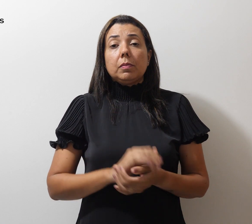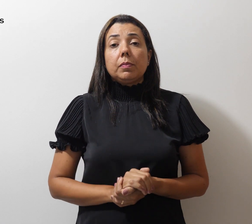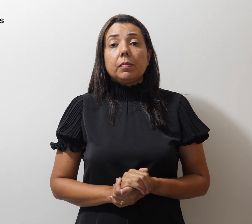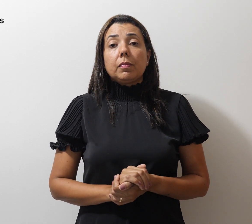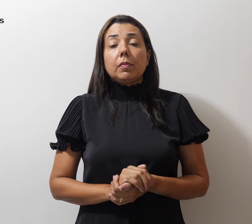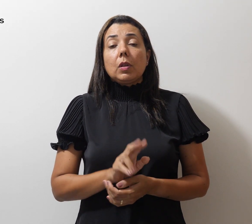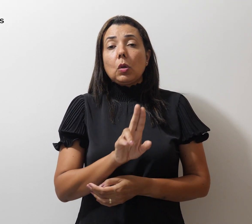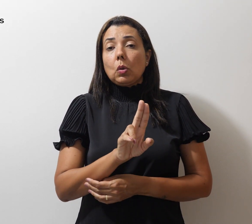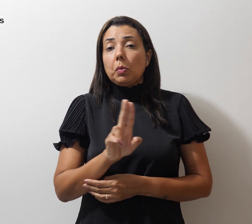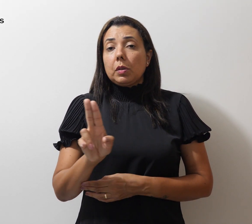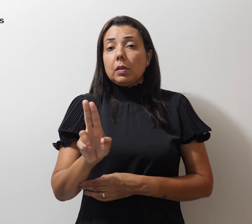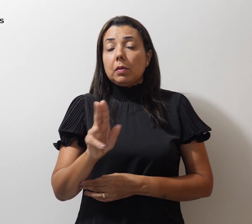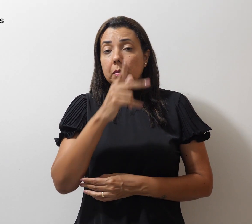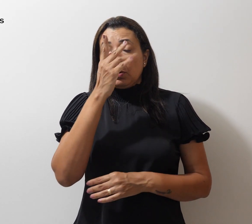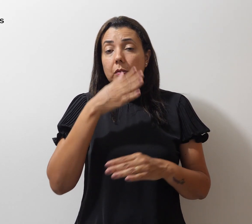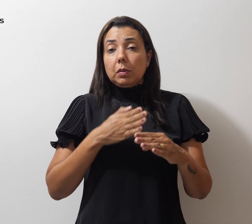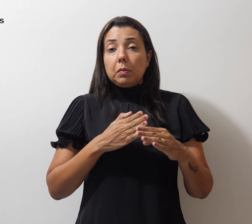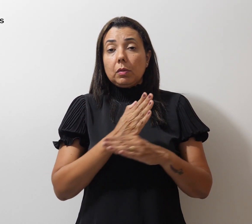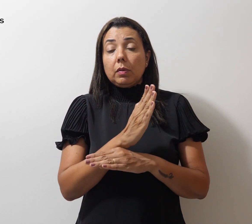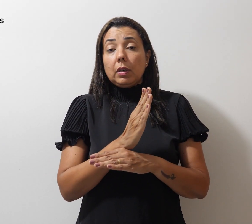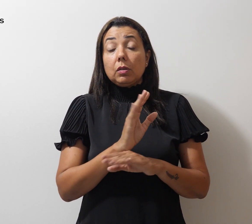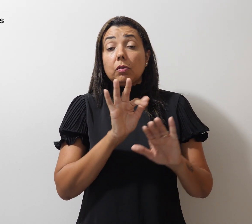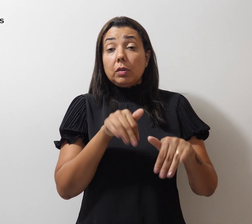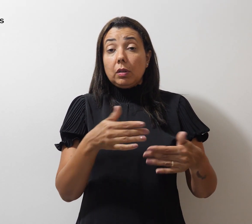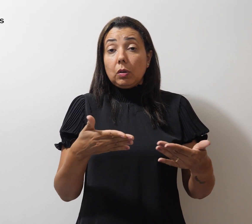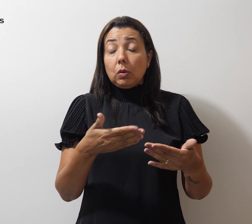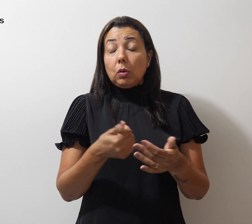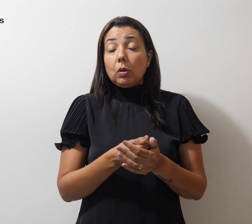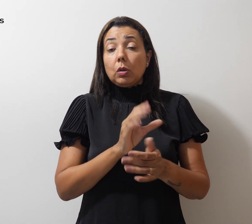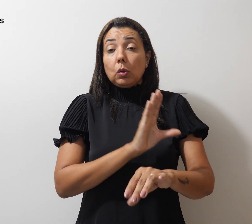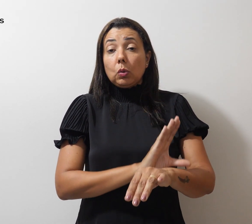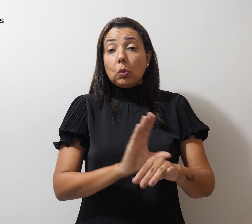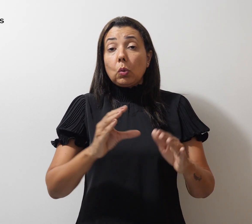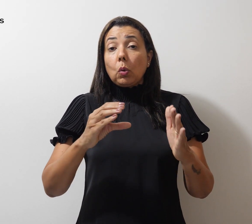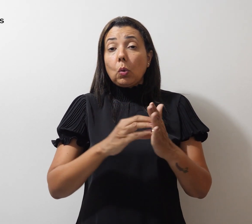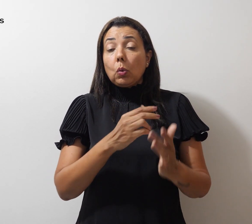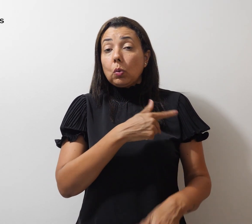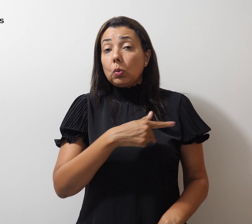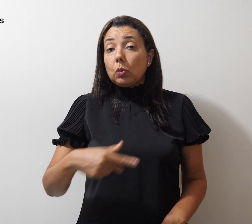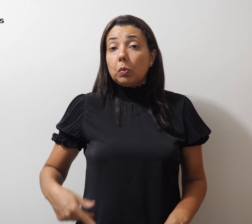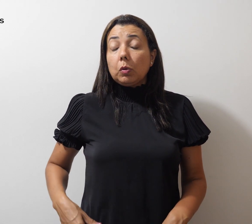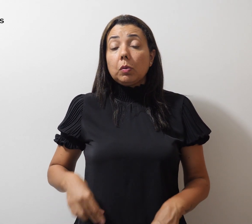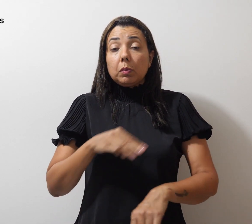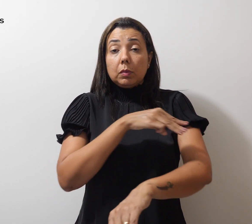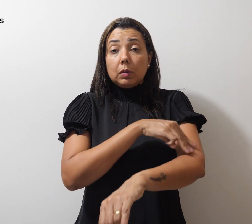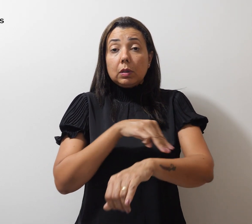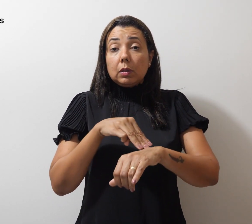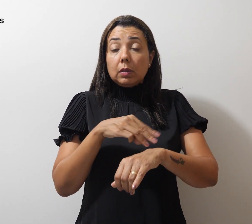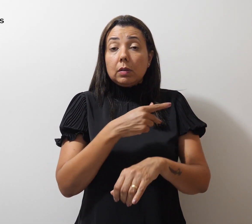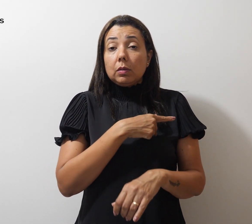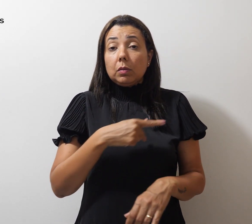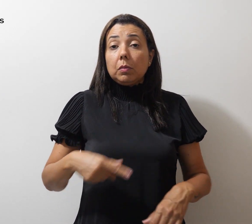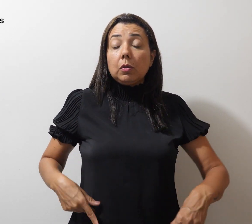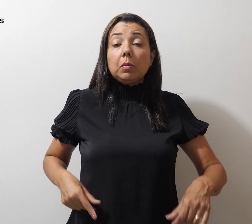nomeação dos aprovados no último concurso público para o Magistério Público, realizado em